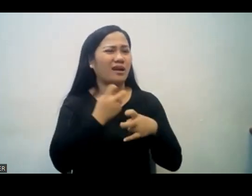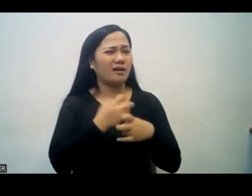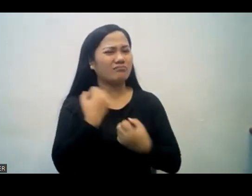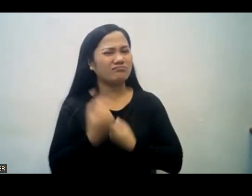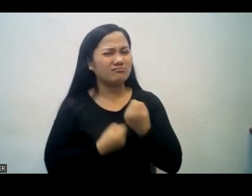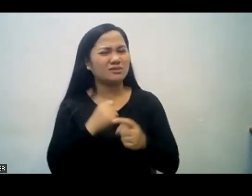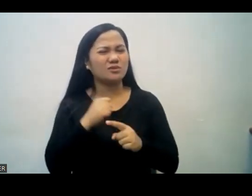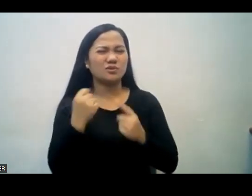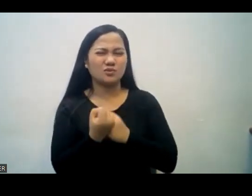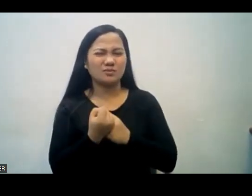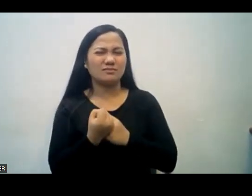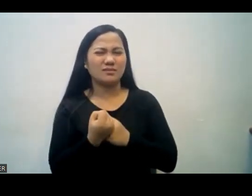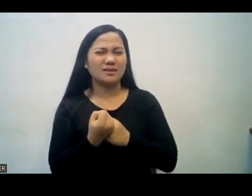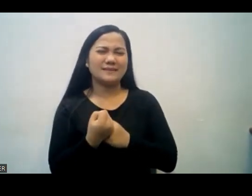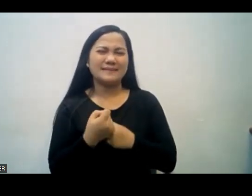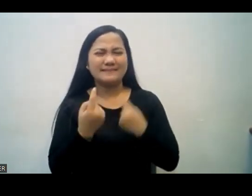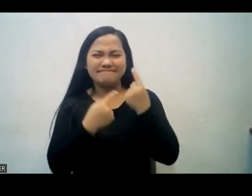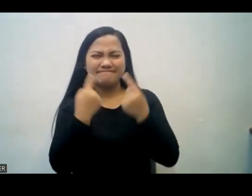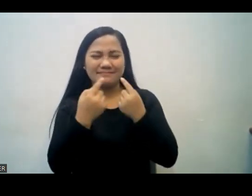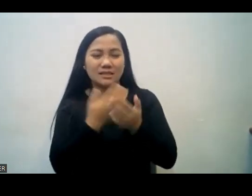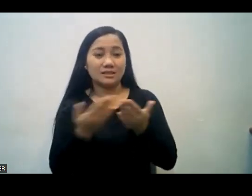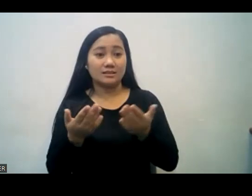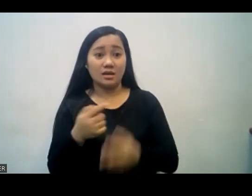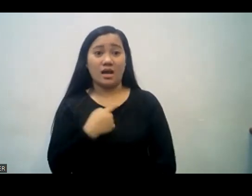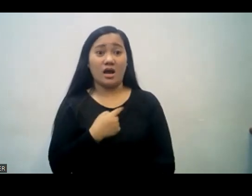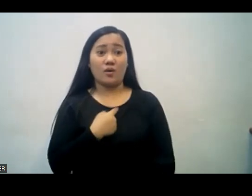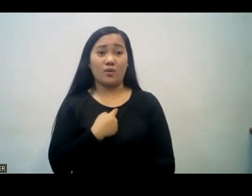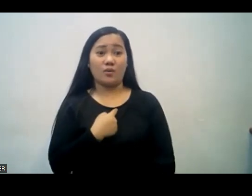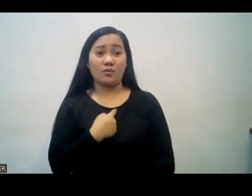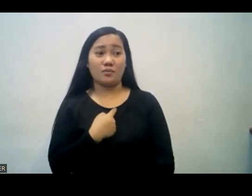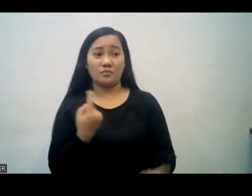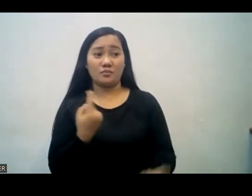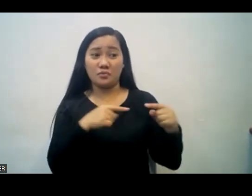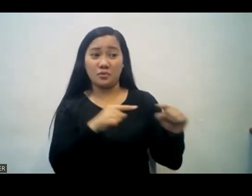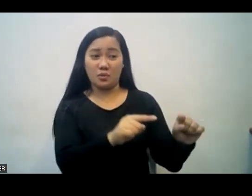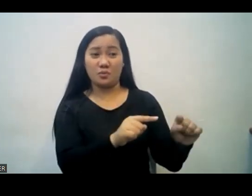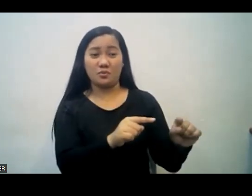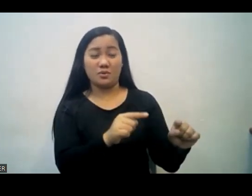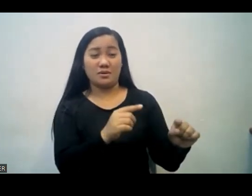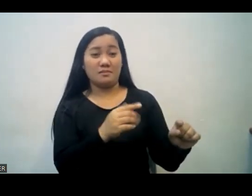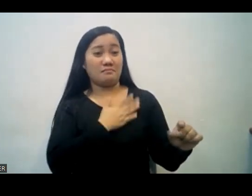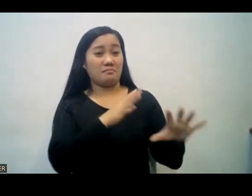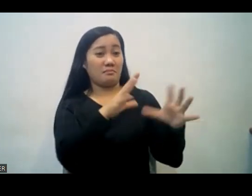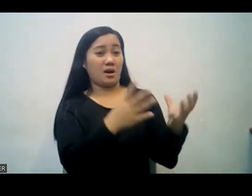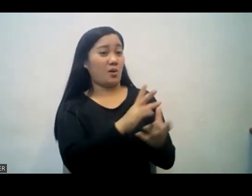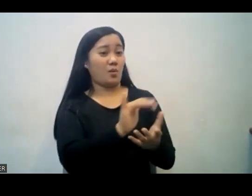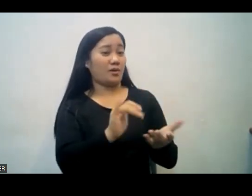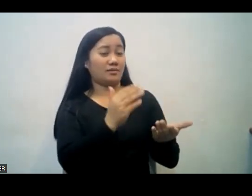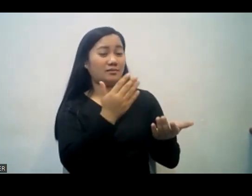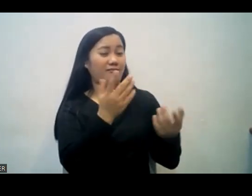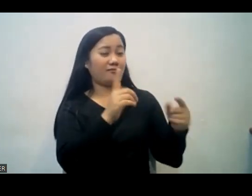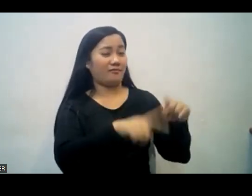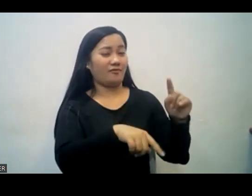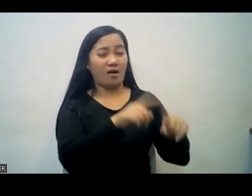I don't go to my worldly friends. Kaya sa tuwing ako po ay mayroong mga alalahanin o kahirapan, hindi po ako